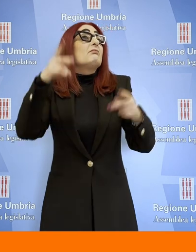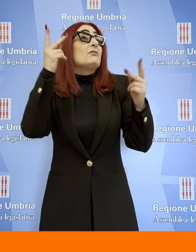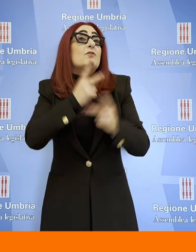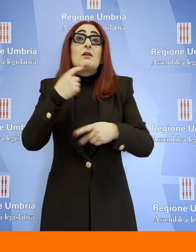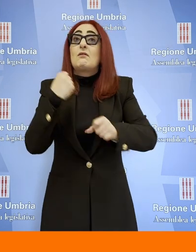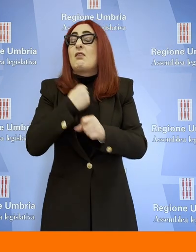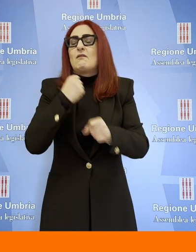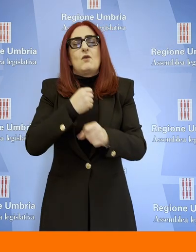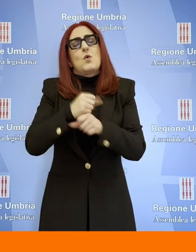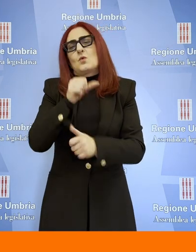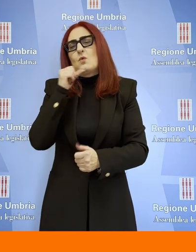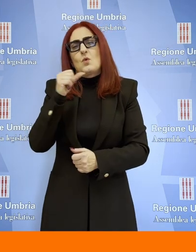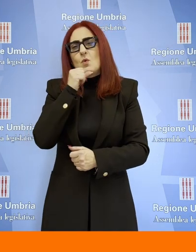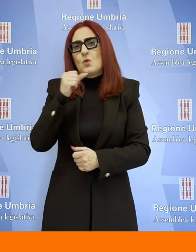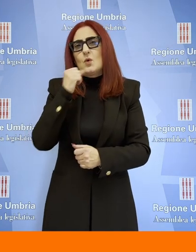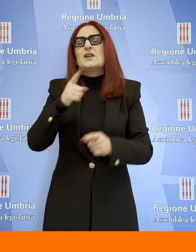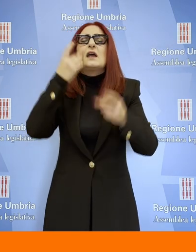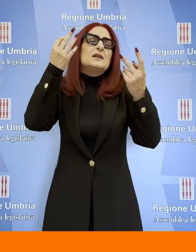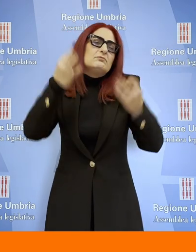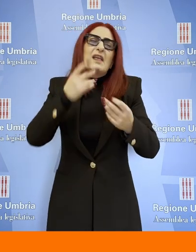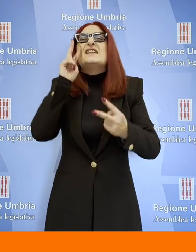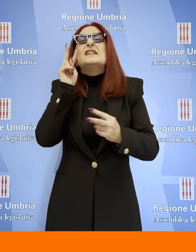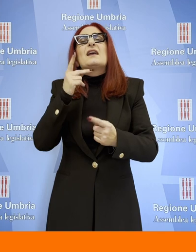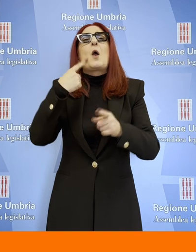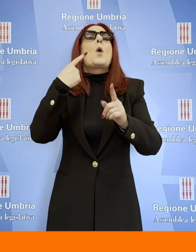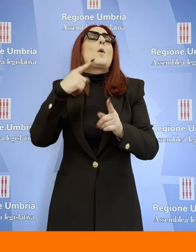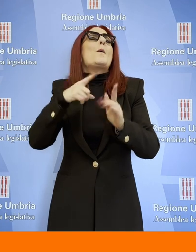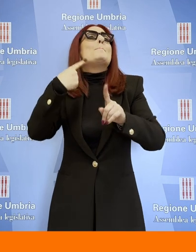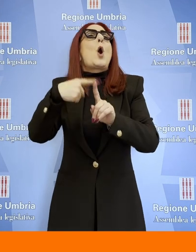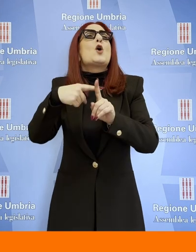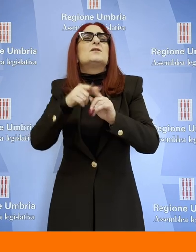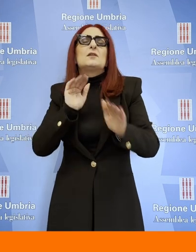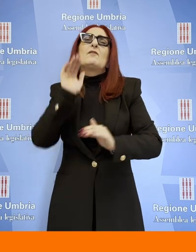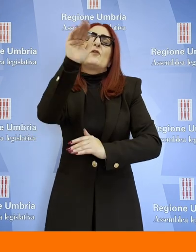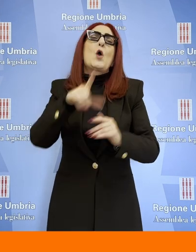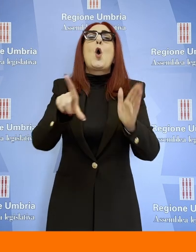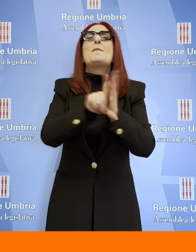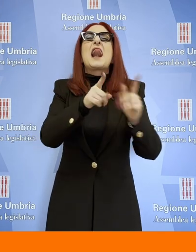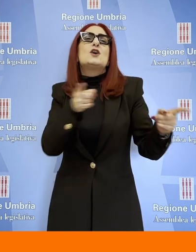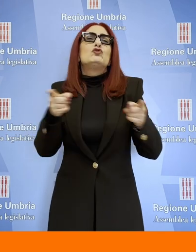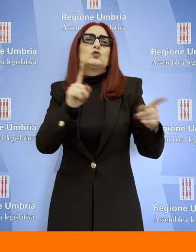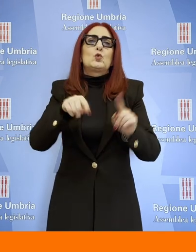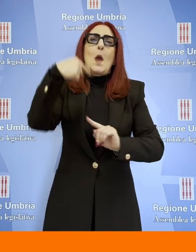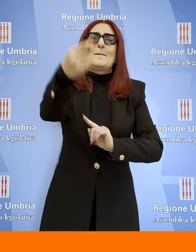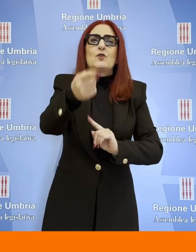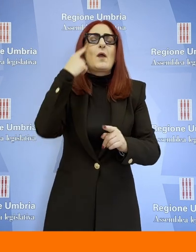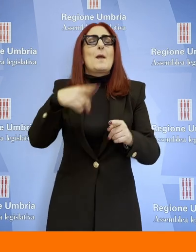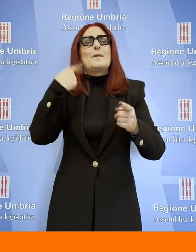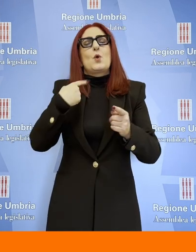legislatura perché la legge regionale, il regolamento interno dell'Assemblea legislativa, la vita della